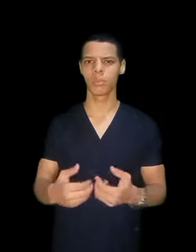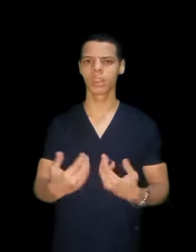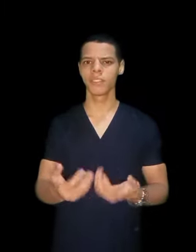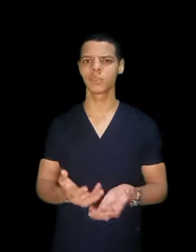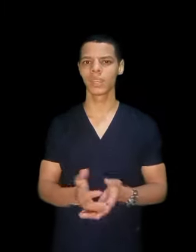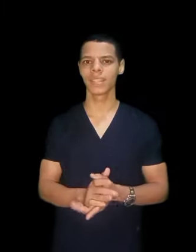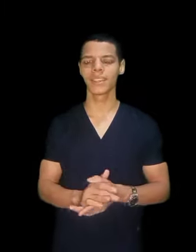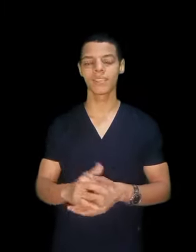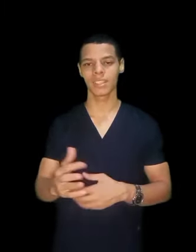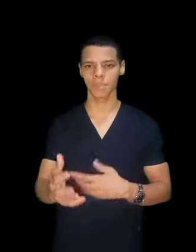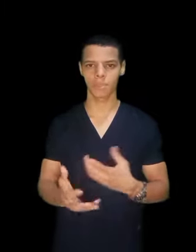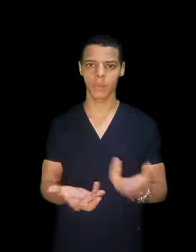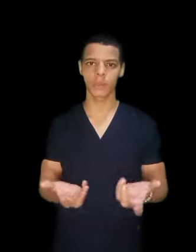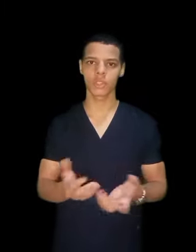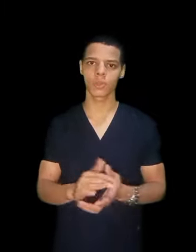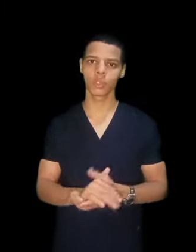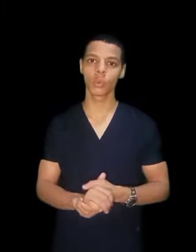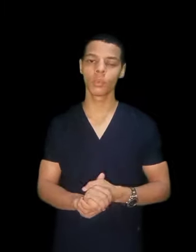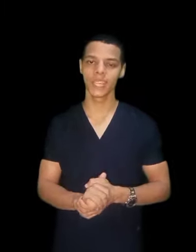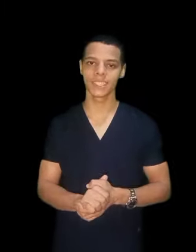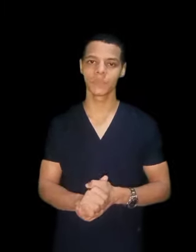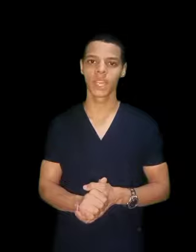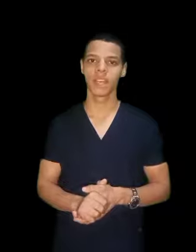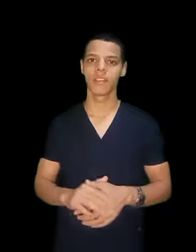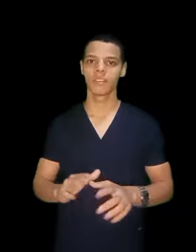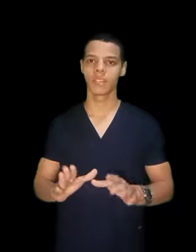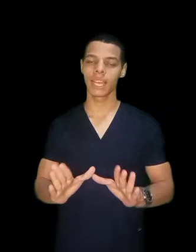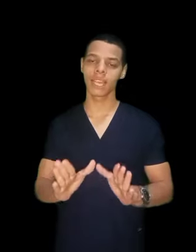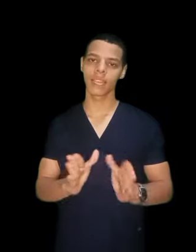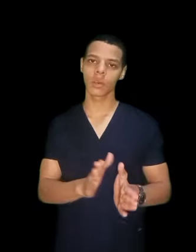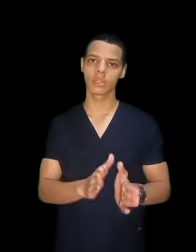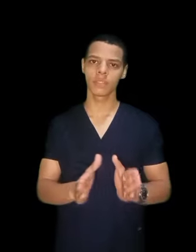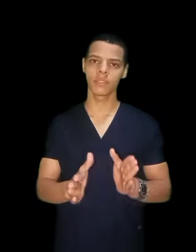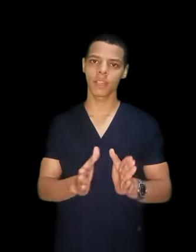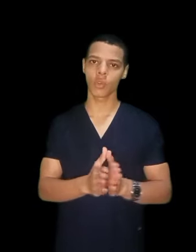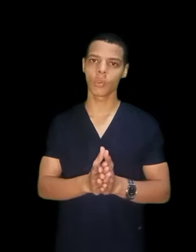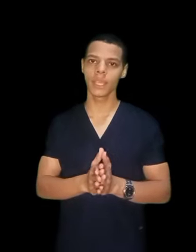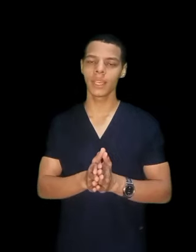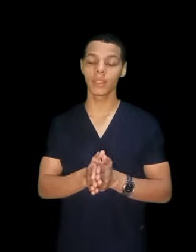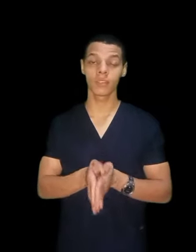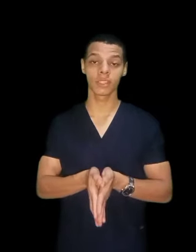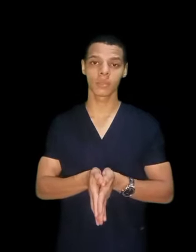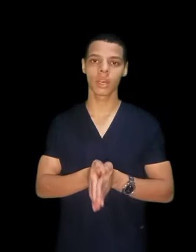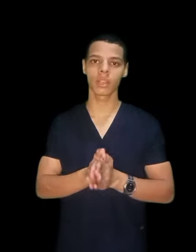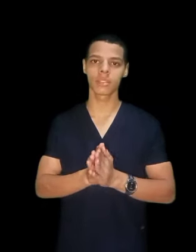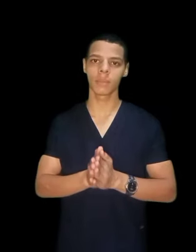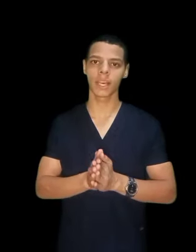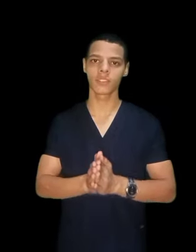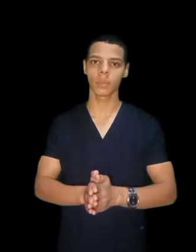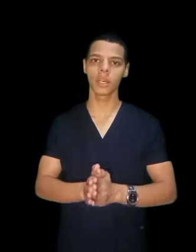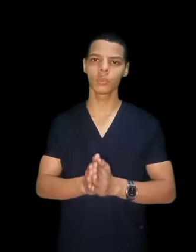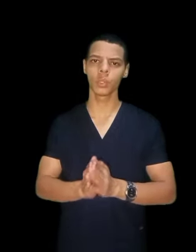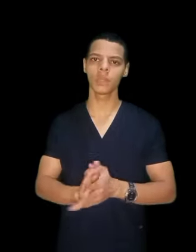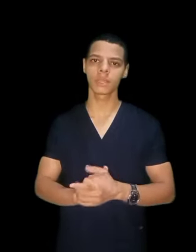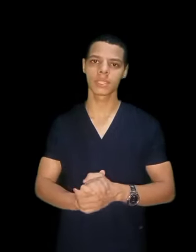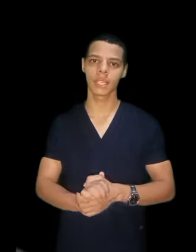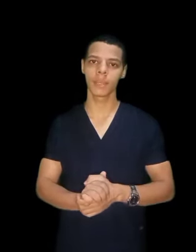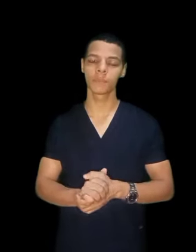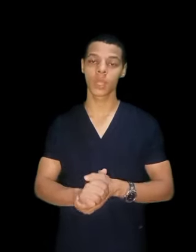البرايبة وكده فتبقاش مطلوب يعني لكن كوظيفة حكومية فانت بتخلص المعهد طبعا ويتستلم